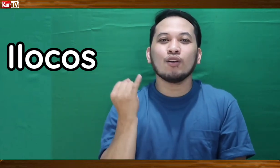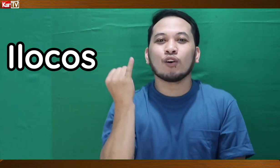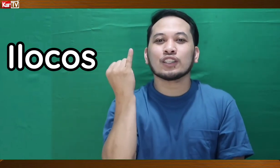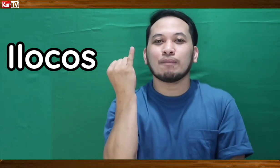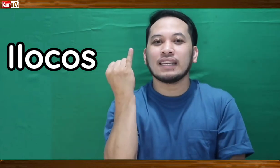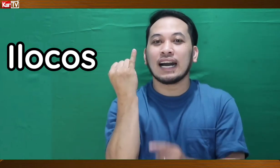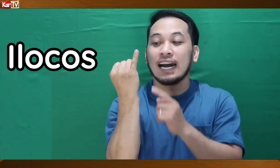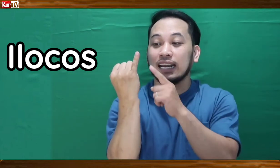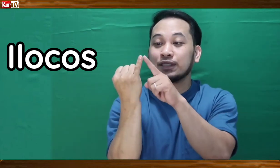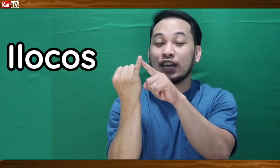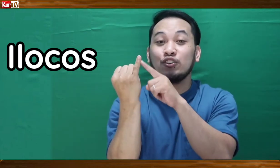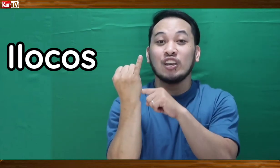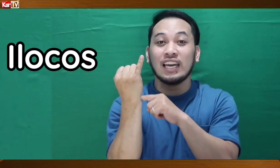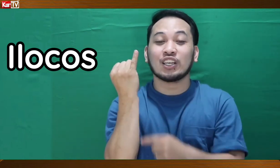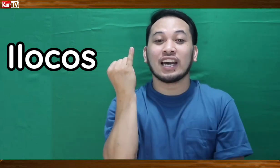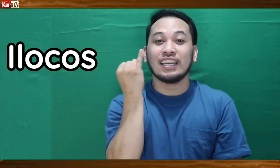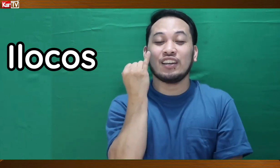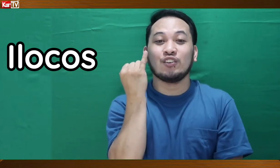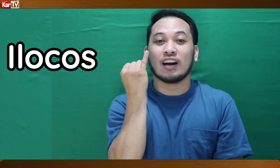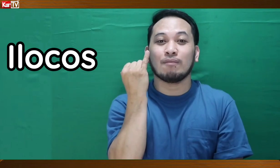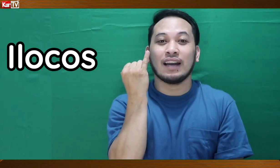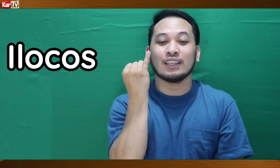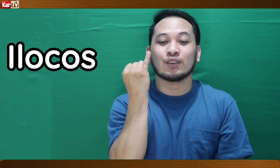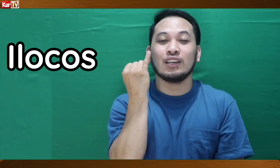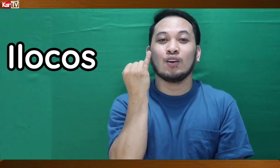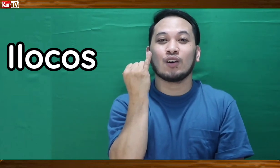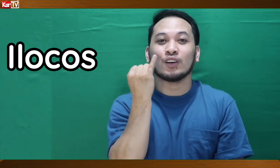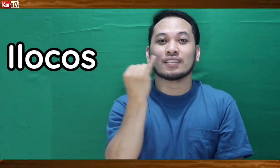ilo-ilos naman, nakaharap sa inyo yung letter I ninyong kamay. So, ilo-cos.